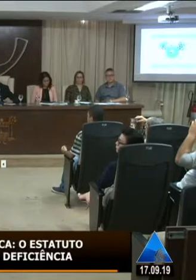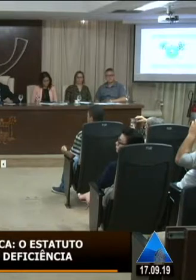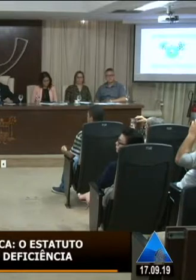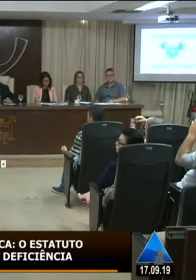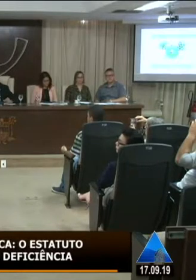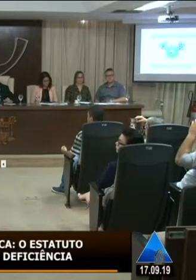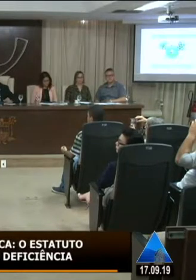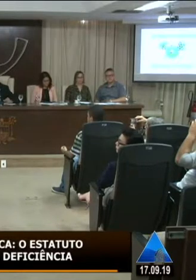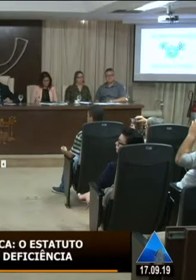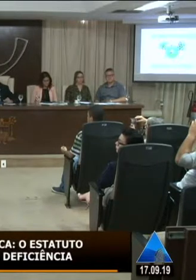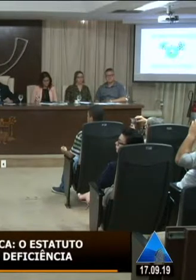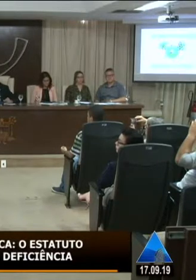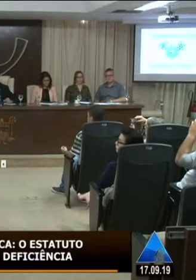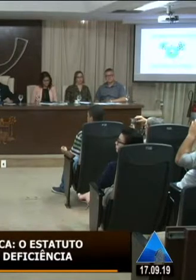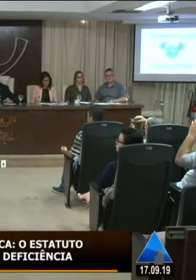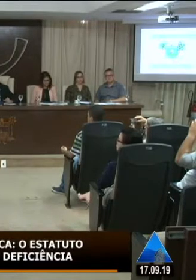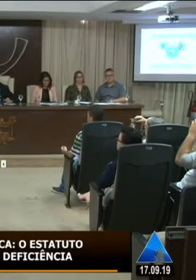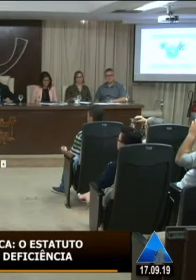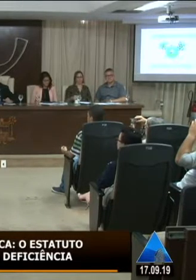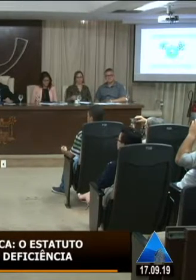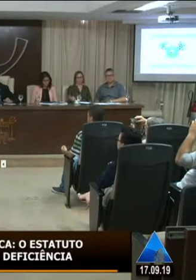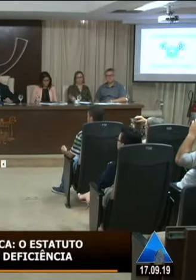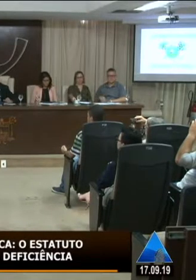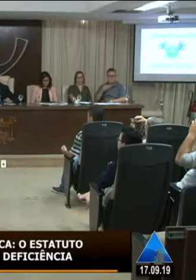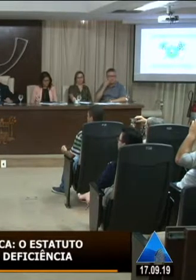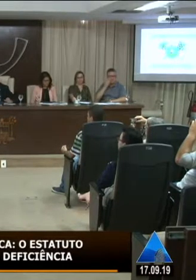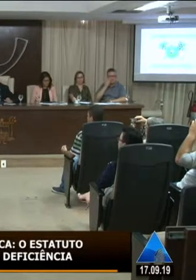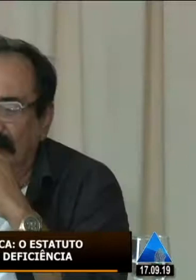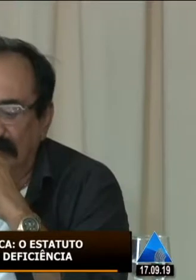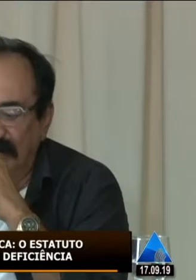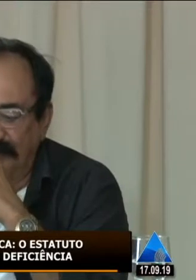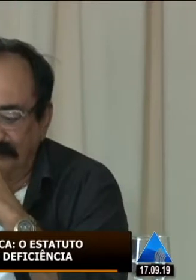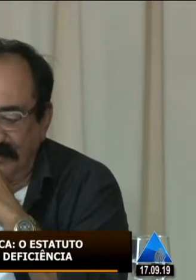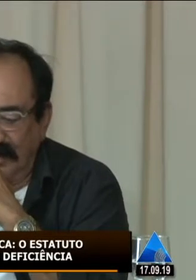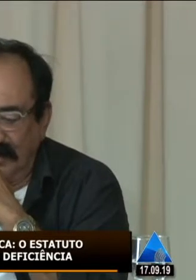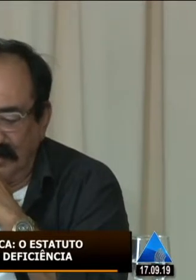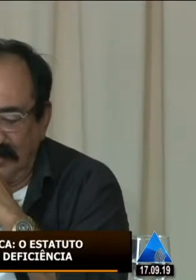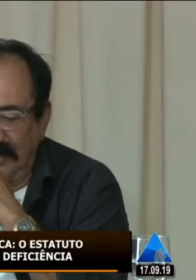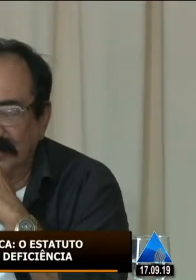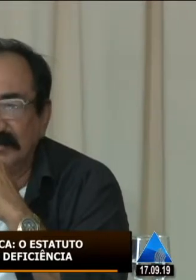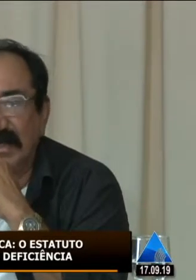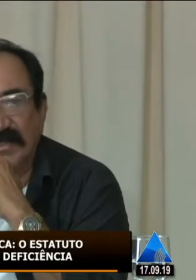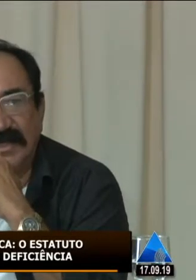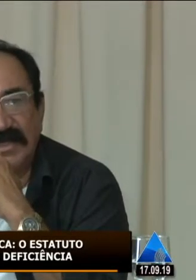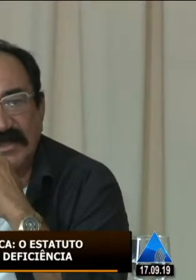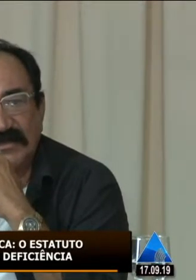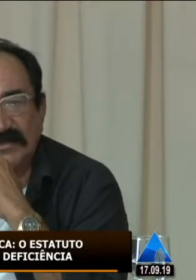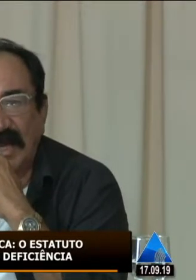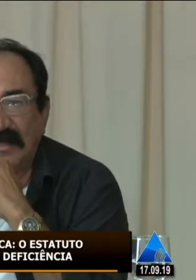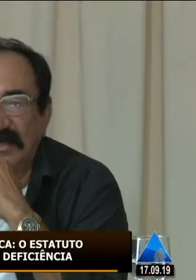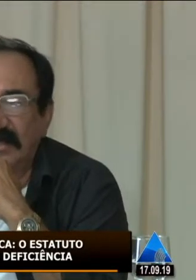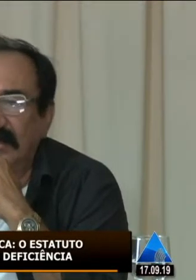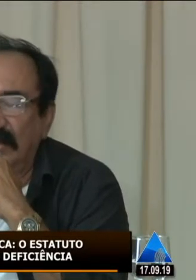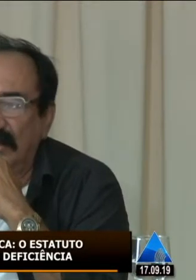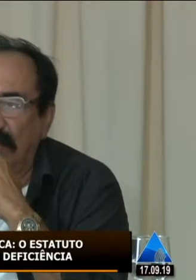nome do deputado, o idealizador dessa audiência pública, e dizer que a gente